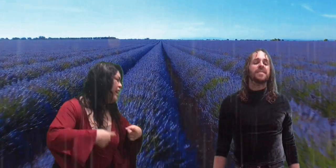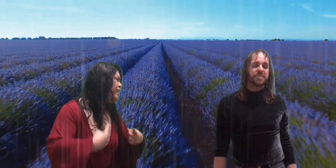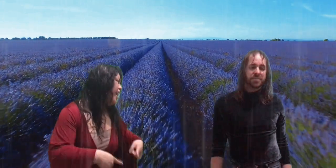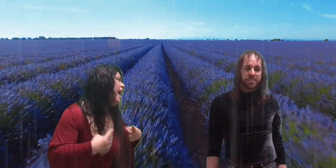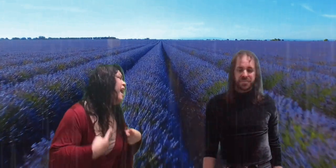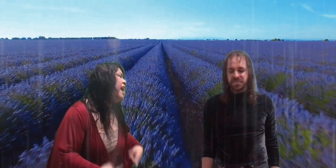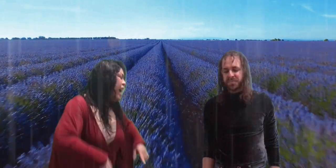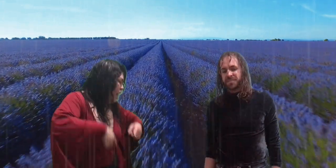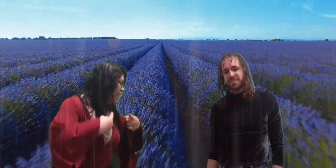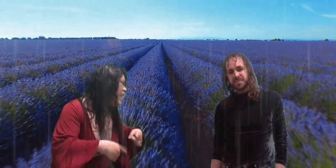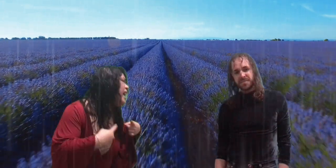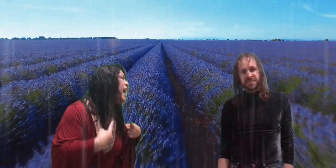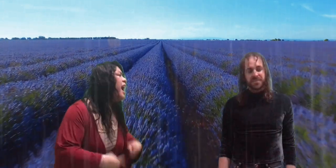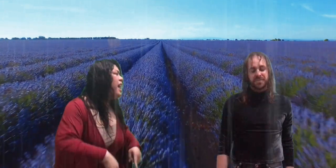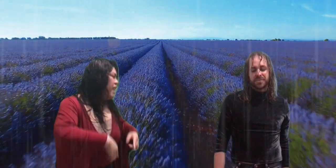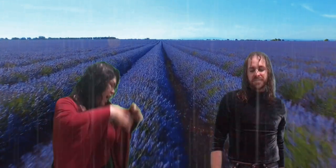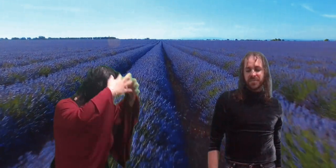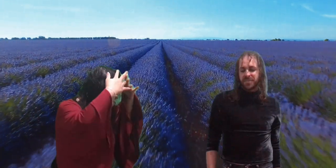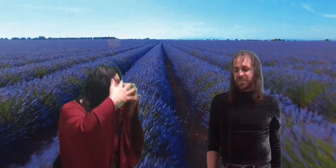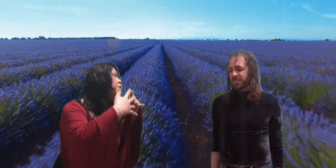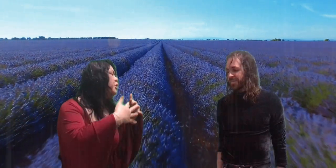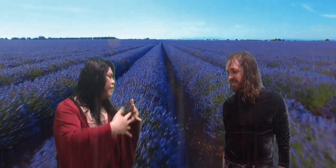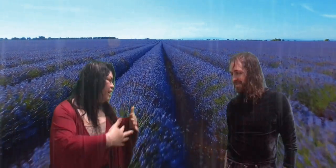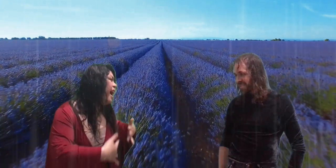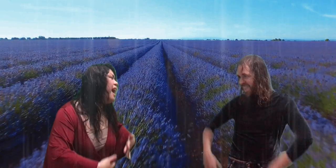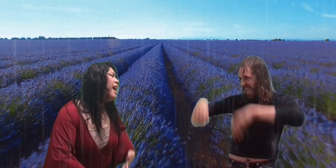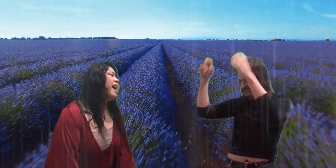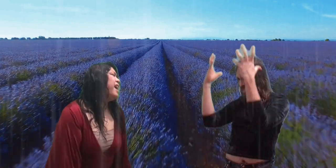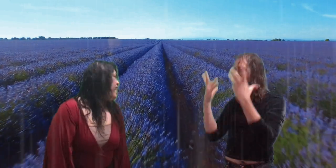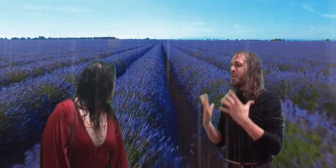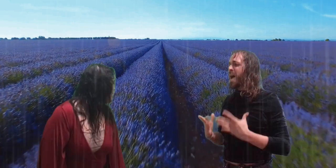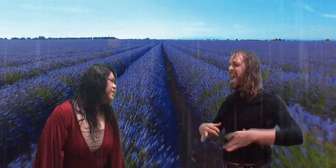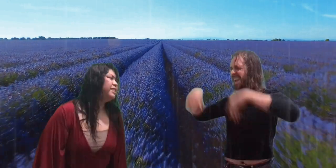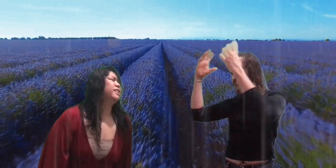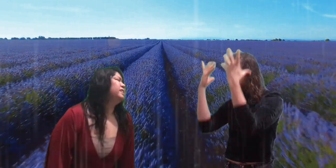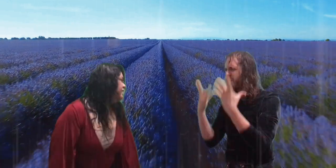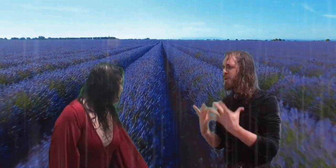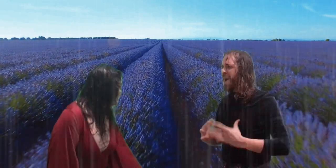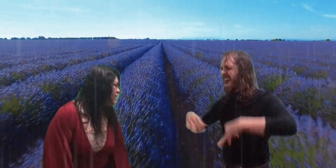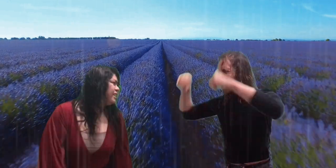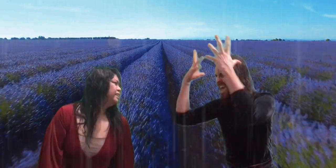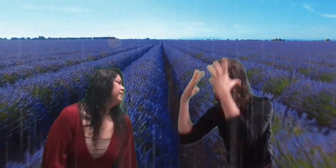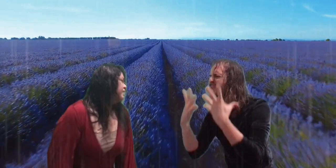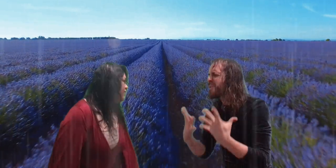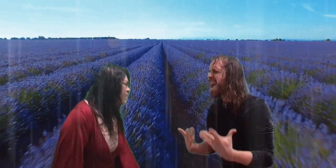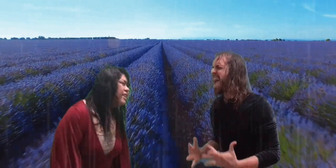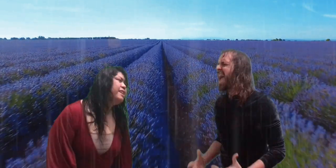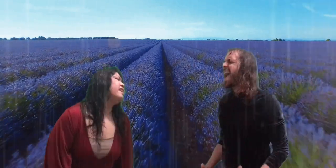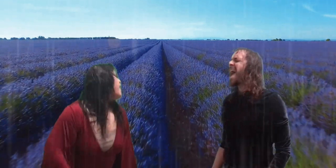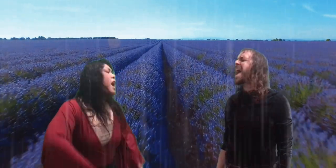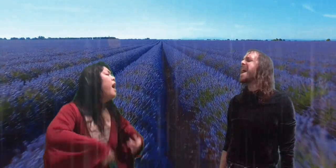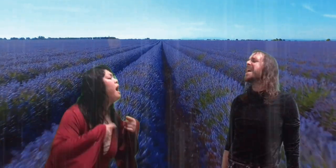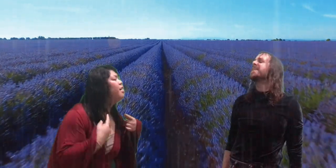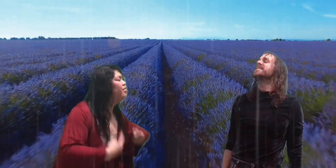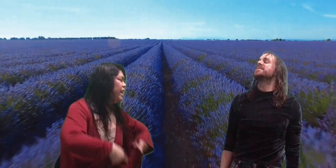cantare, te cantajú ya cae Foray, foray, foray Te